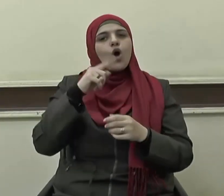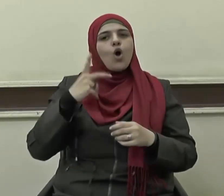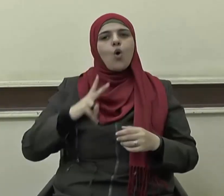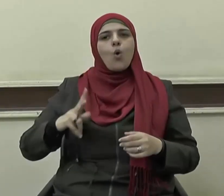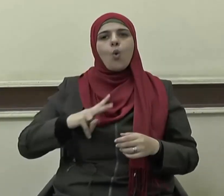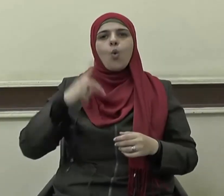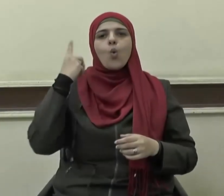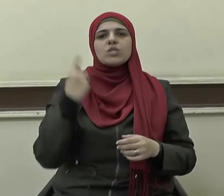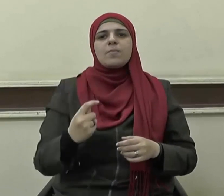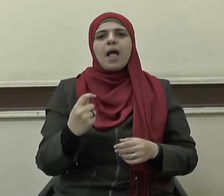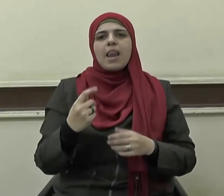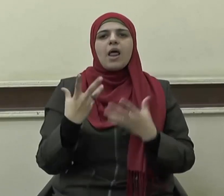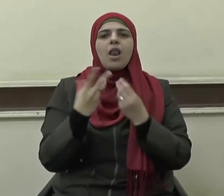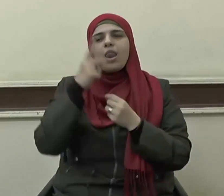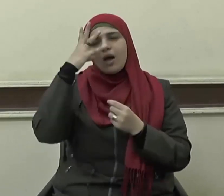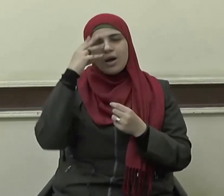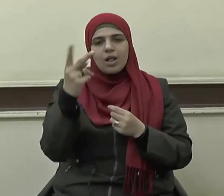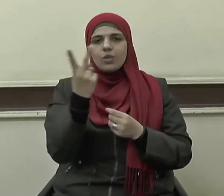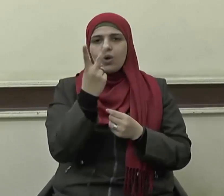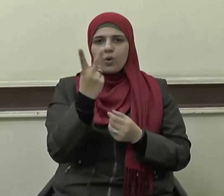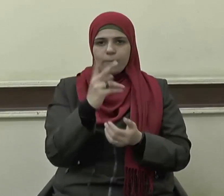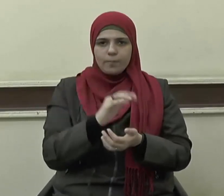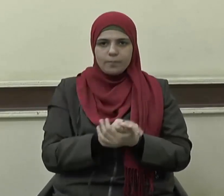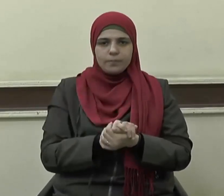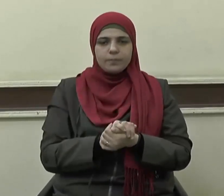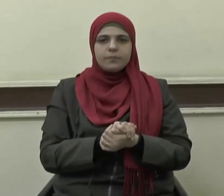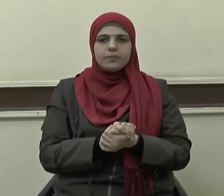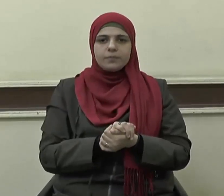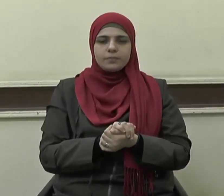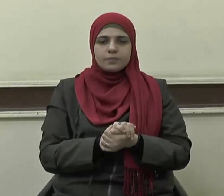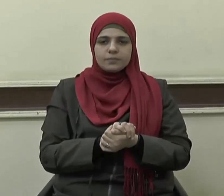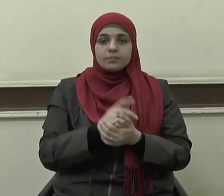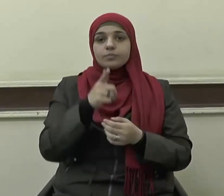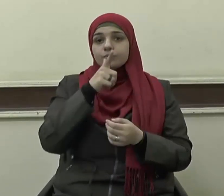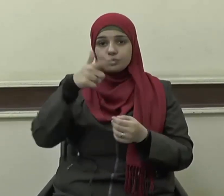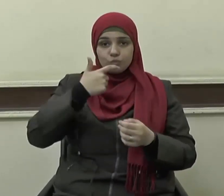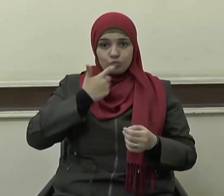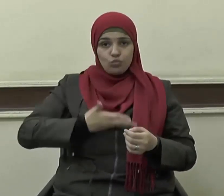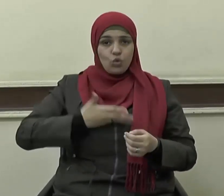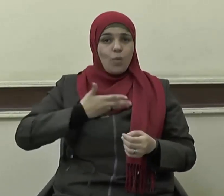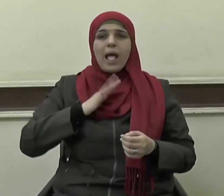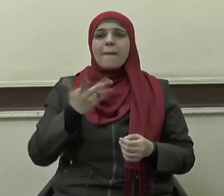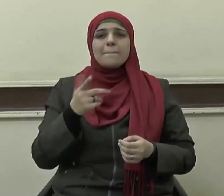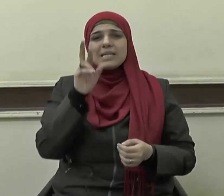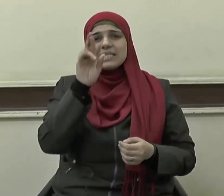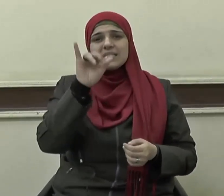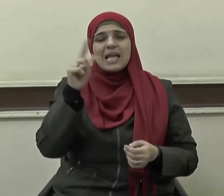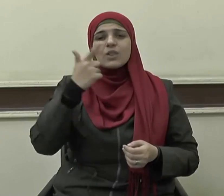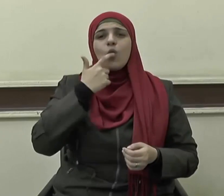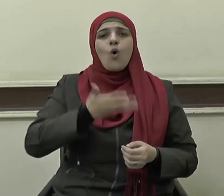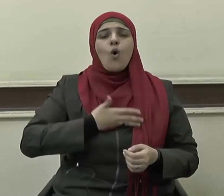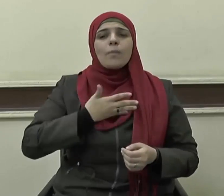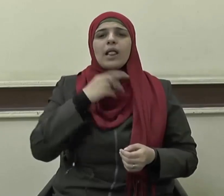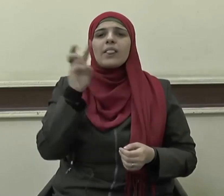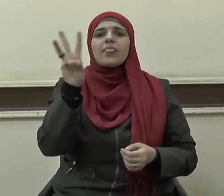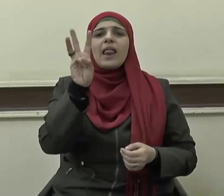بن عفان رضي الله تعالى عنهما وعمره لم يتجاوذ الثلاثين عاما